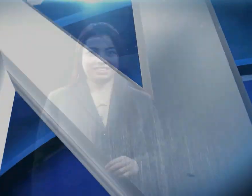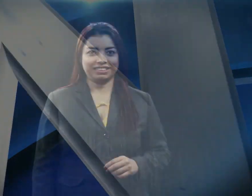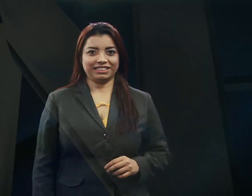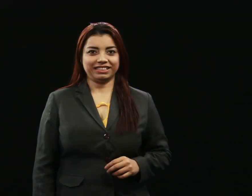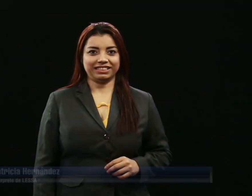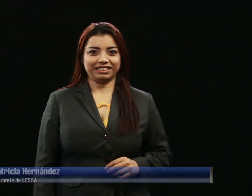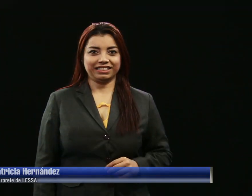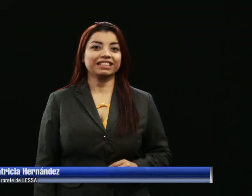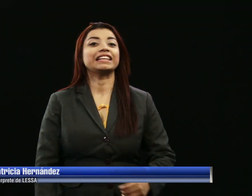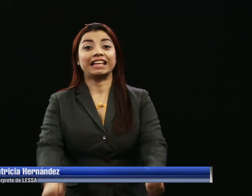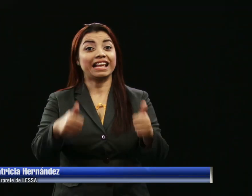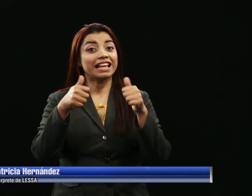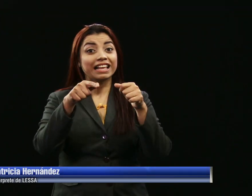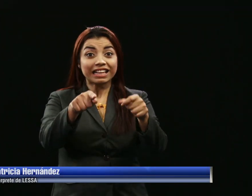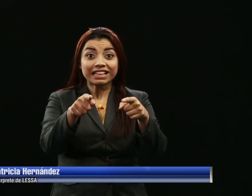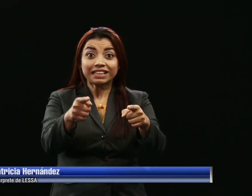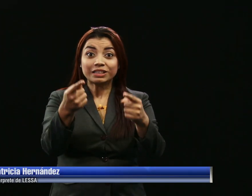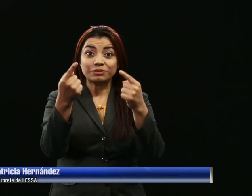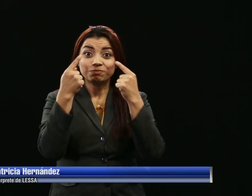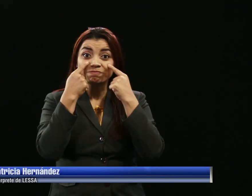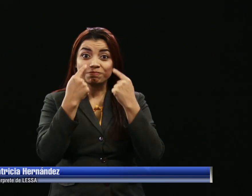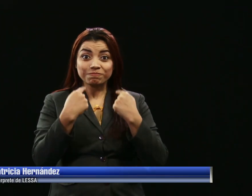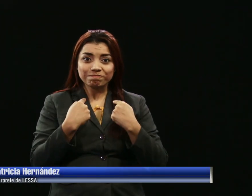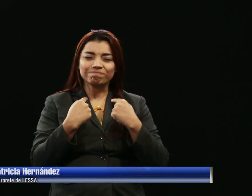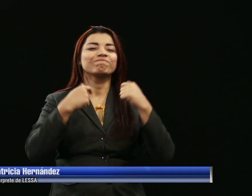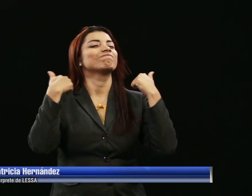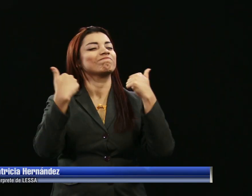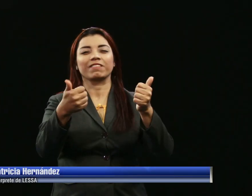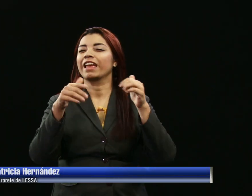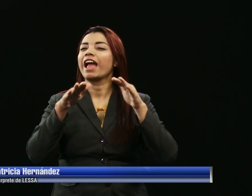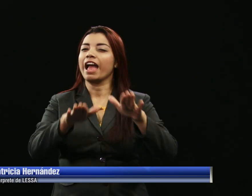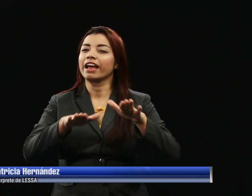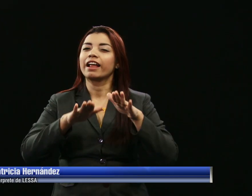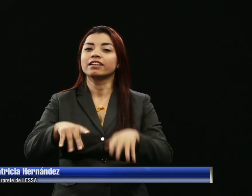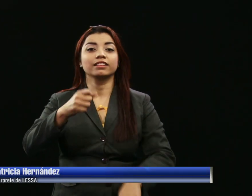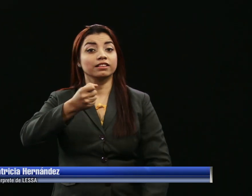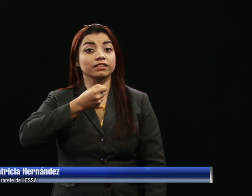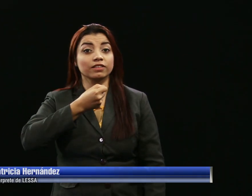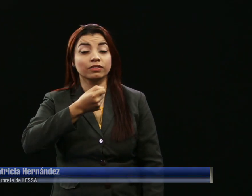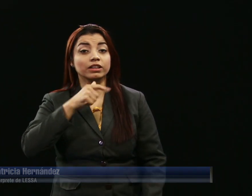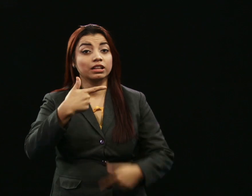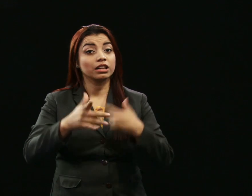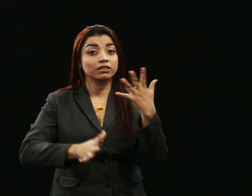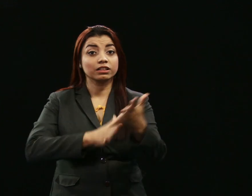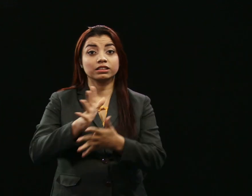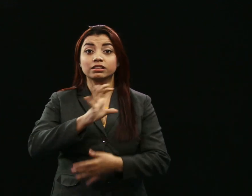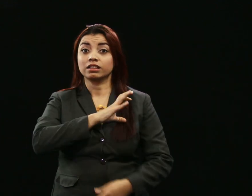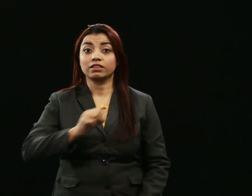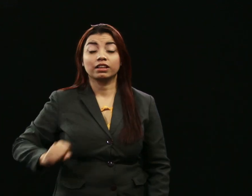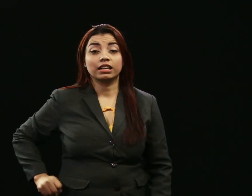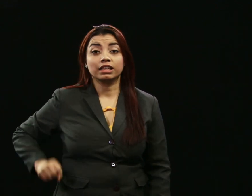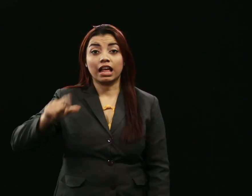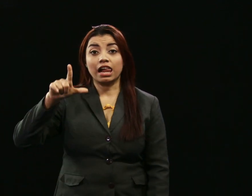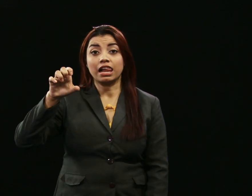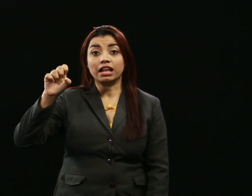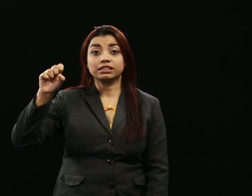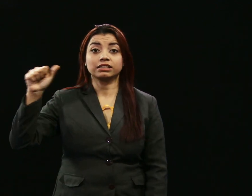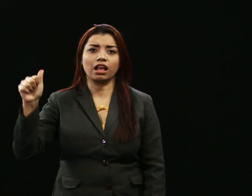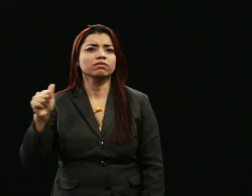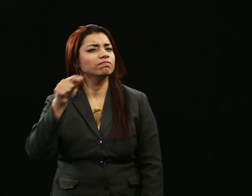Muchas gracias por su atención a este informativo en lengua de señas salvadoreñas LESA. Recuerda buscarnos siempre en el canal de YouTube de